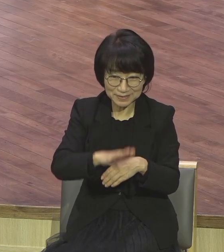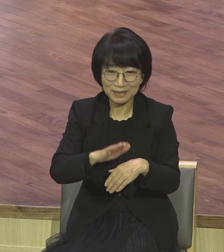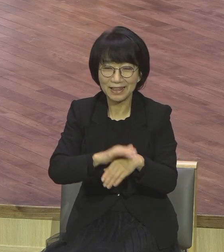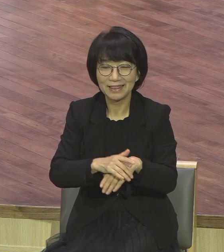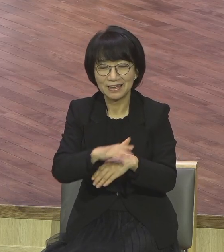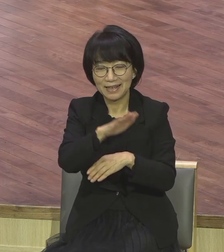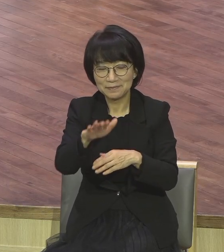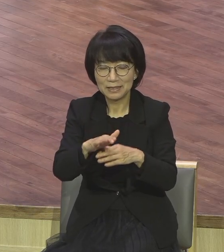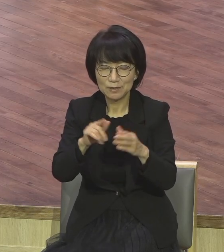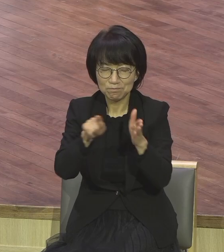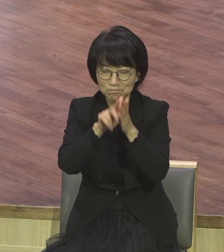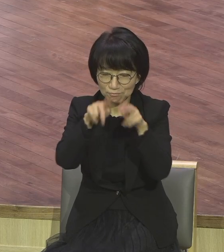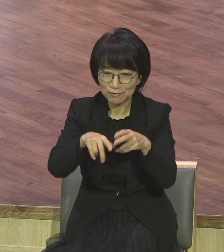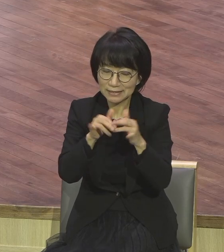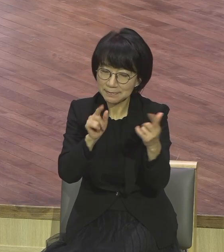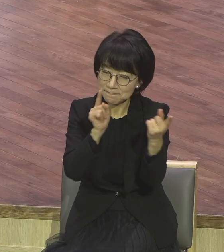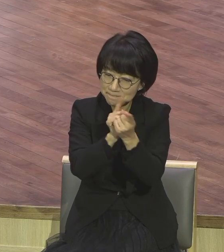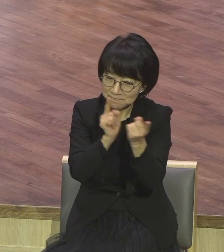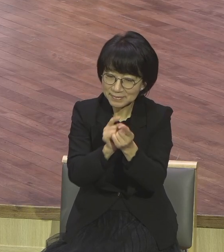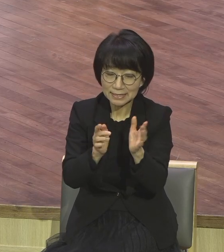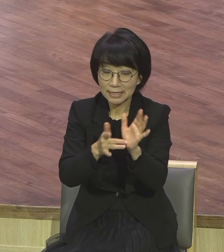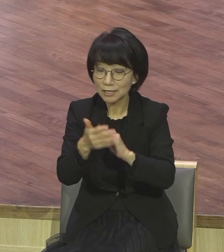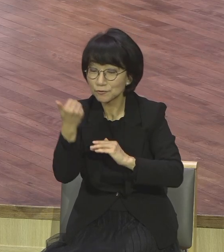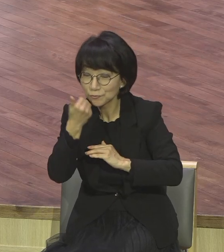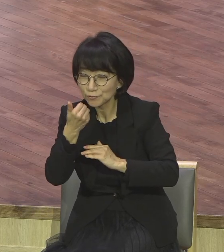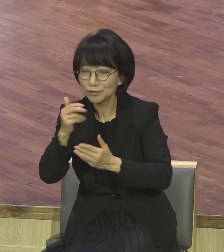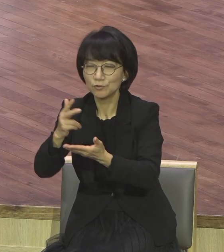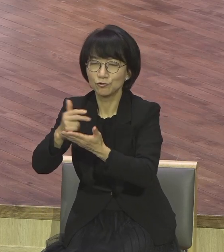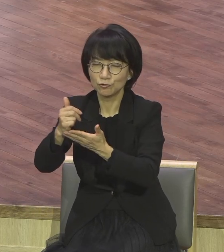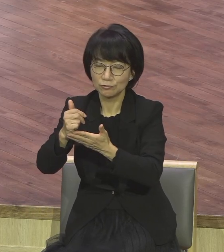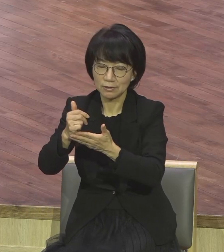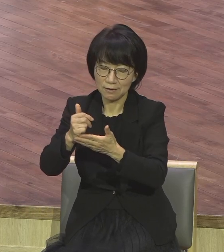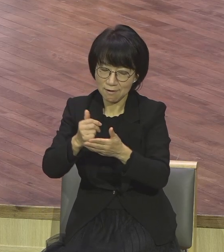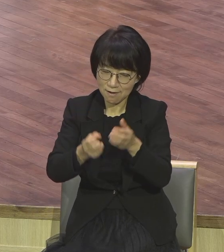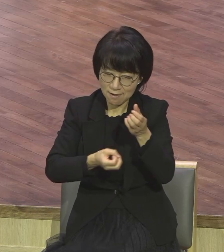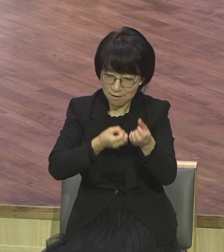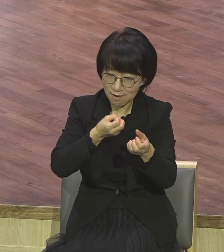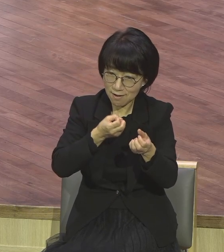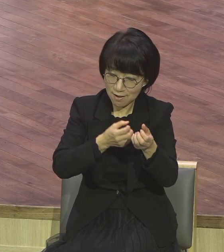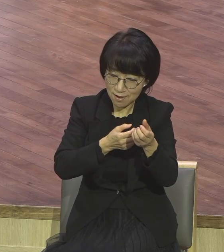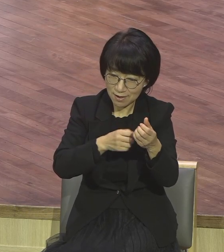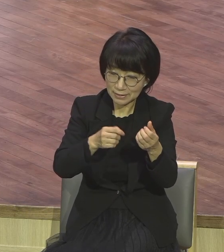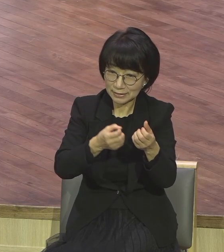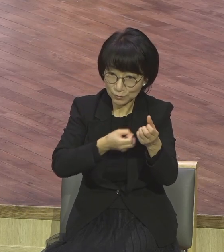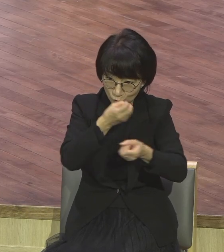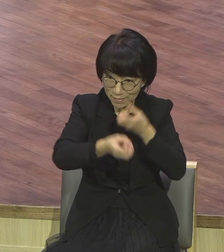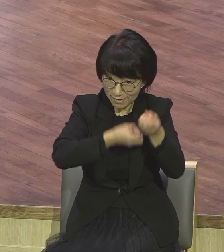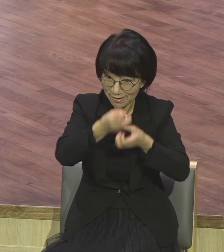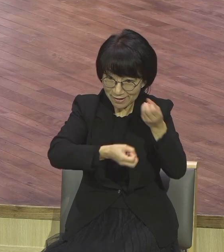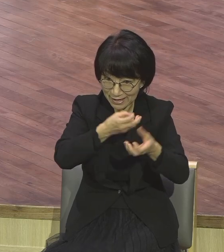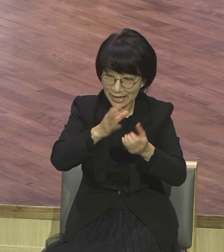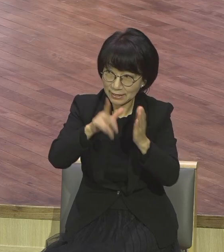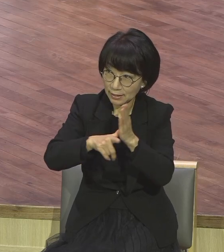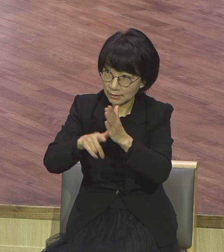예수를 주라고 신하면 내가 너를 특별히 내가 보호하고 축복해 주겠다